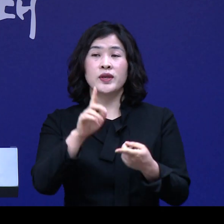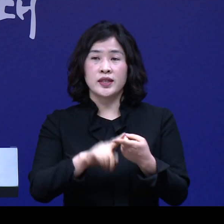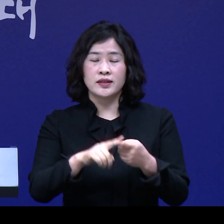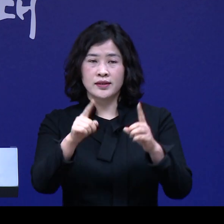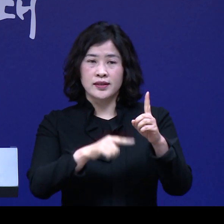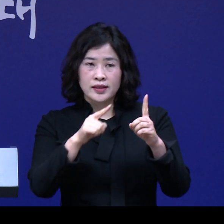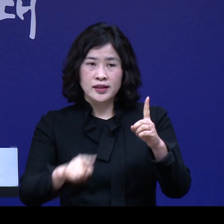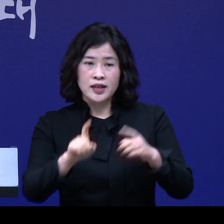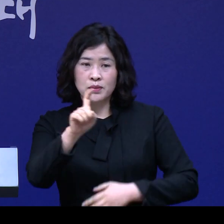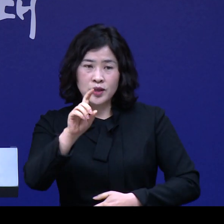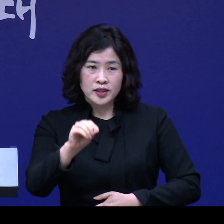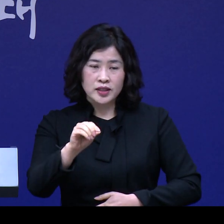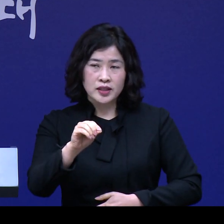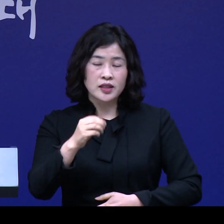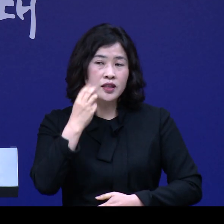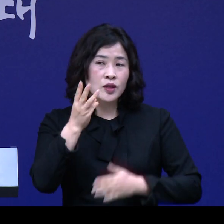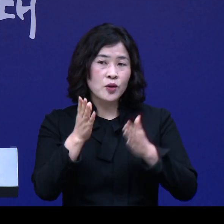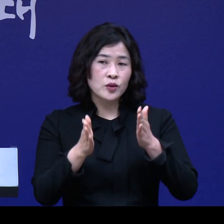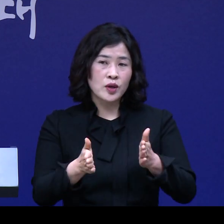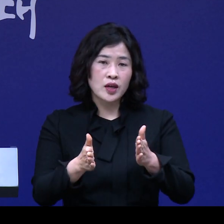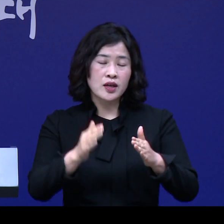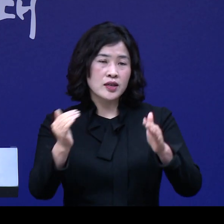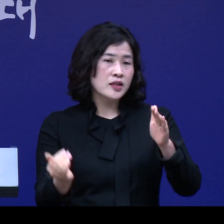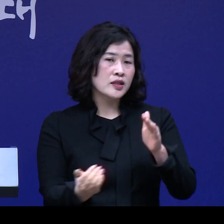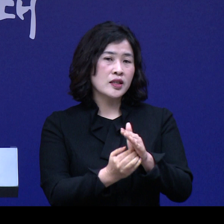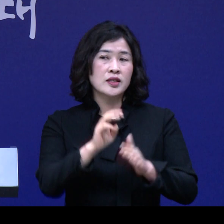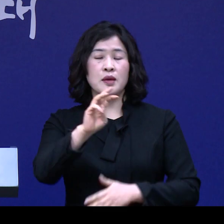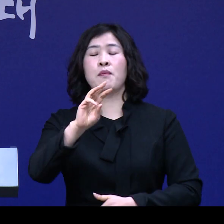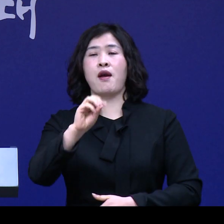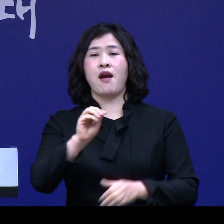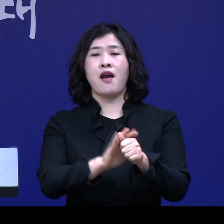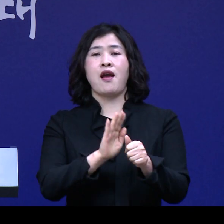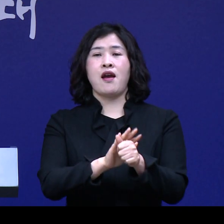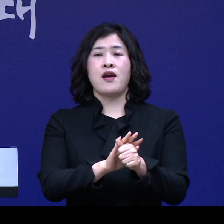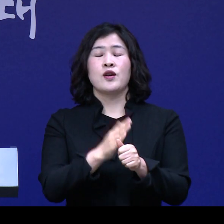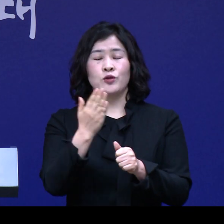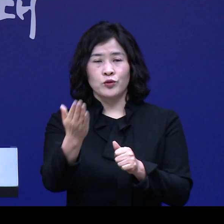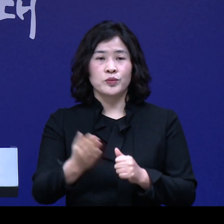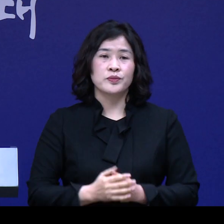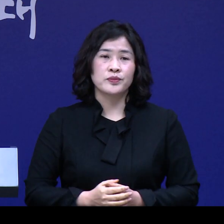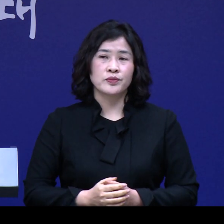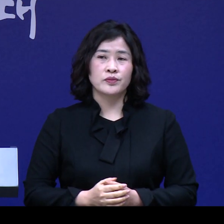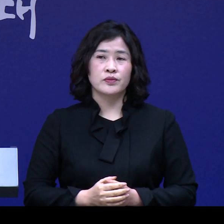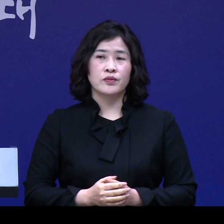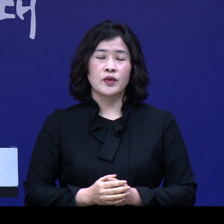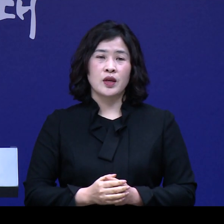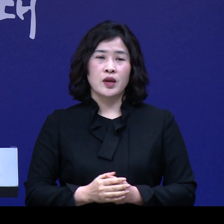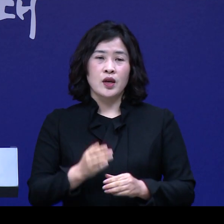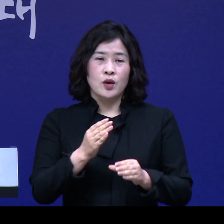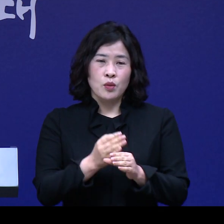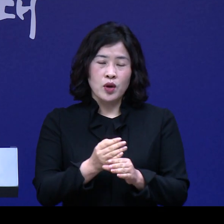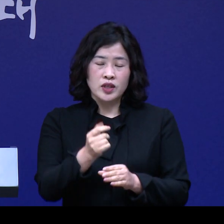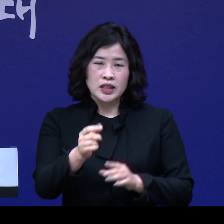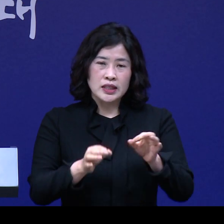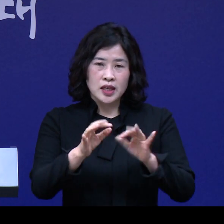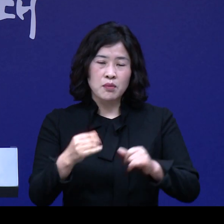1인당 10만 원씩 3개월간 최대 30만 원을 지원하는 것으로 도소매업, 음식